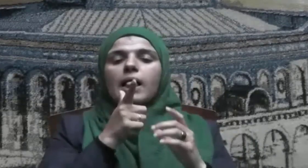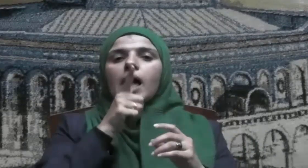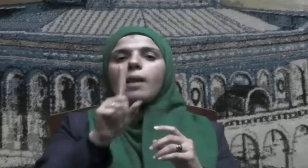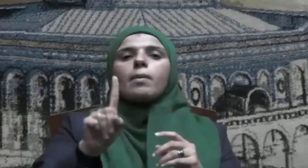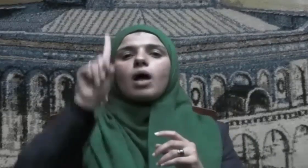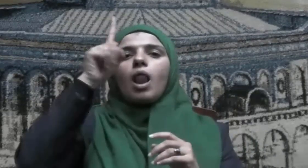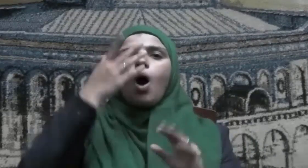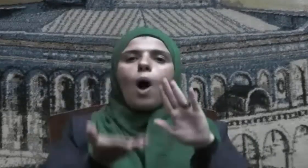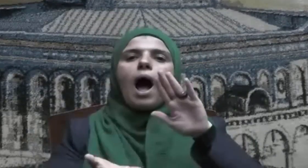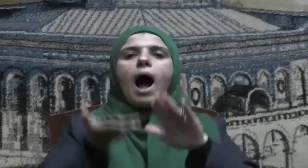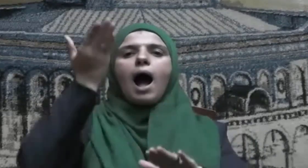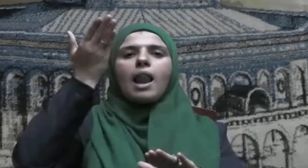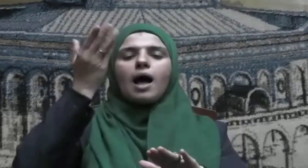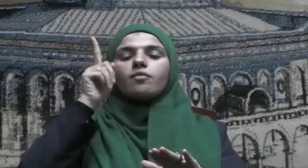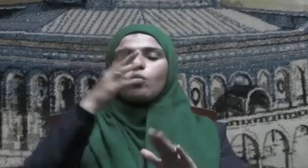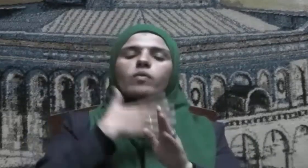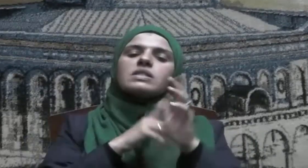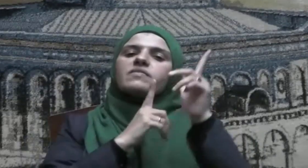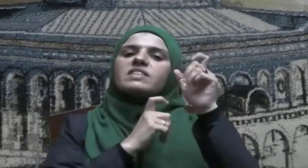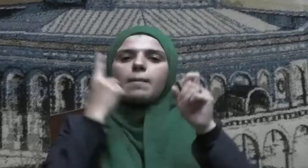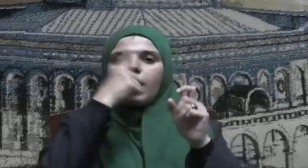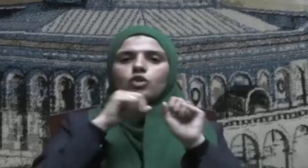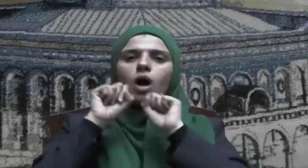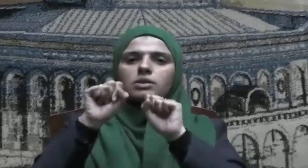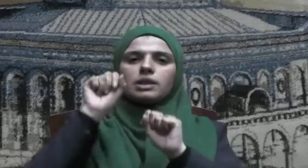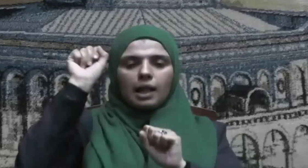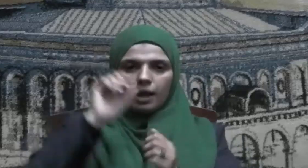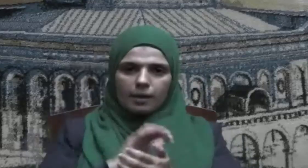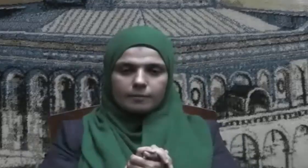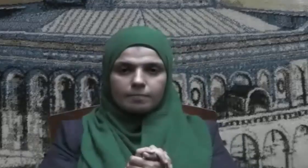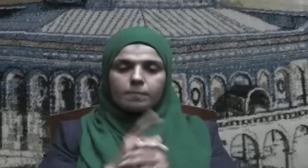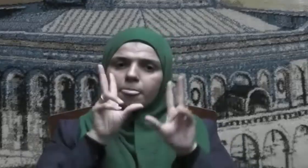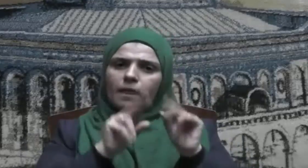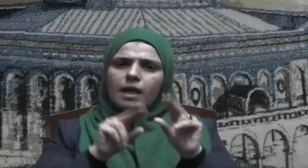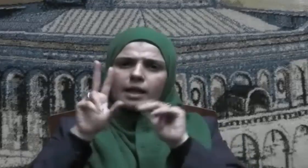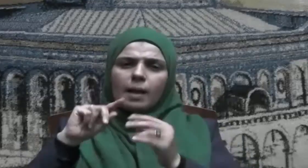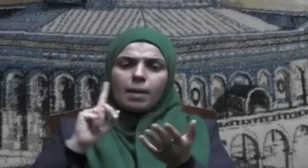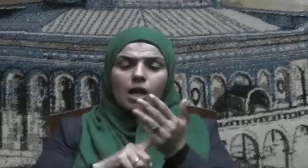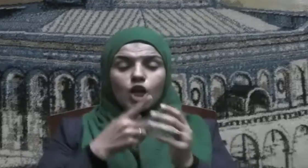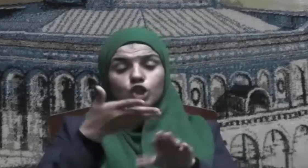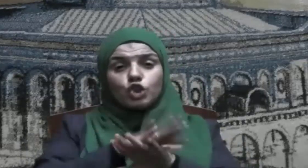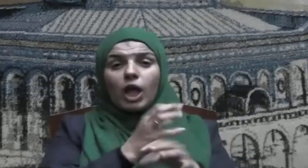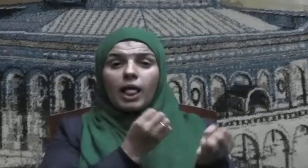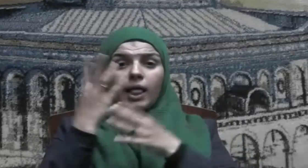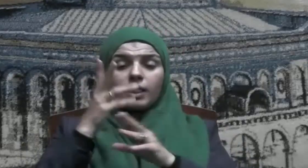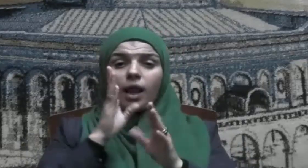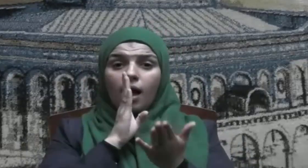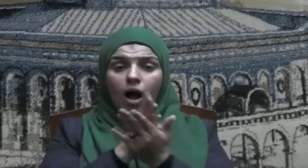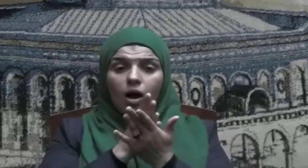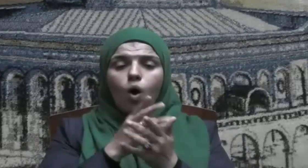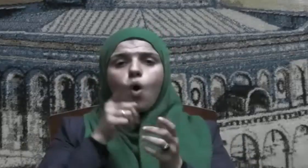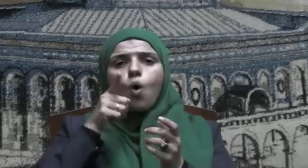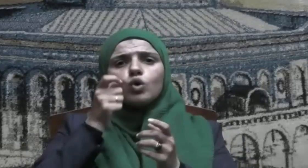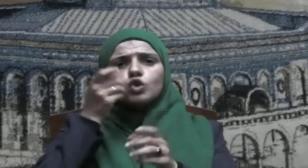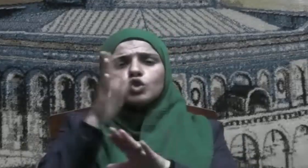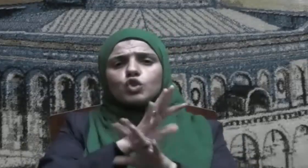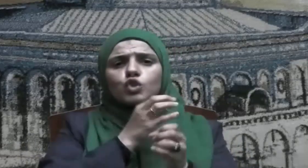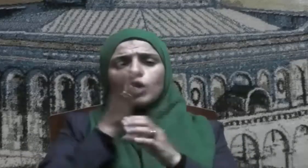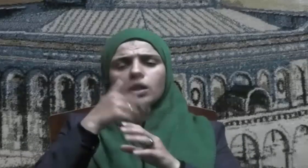العليا فهو في سبيل الله كما أن الشهيد الحق هو الذي لا يقضى الدنيا بكل